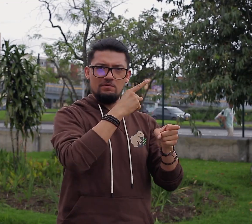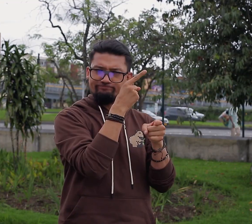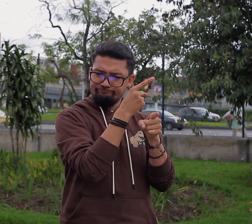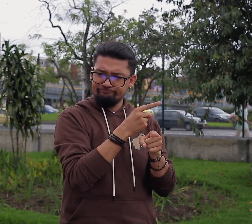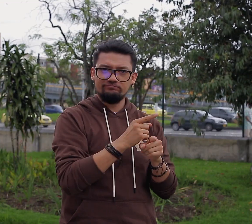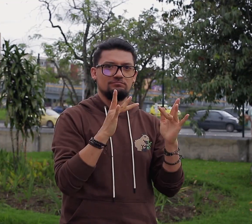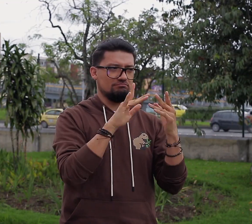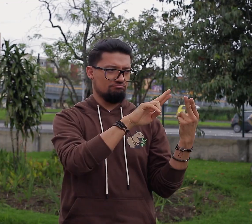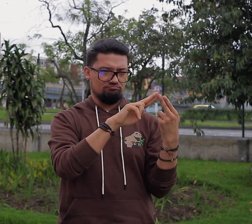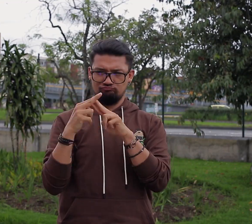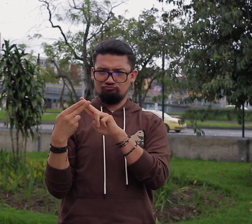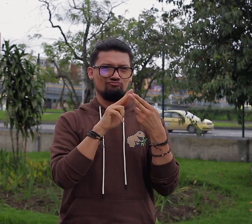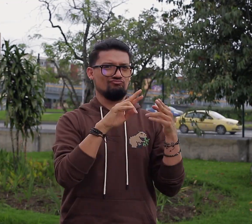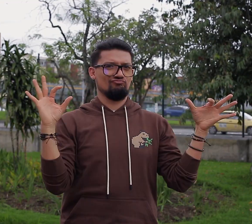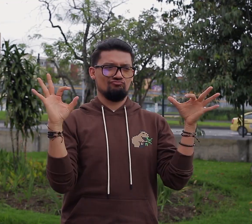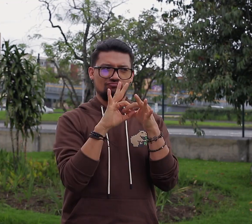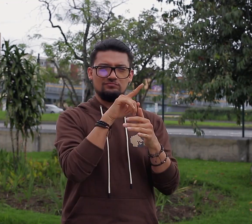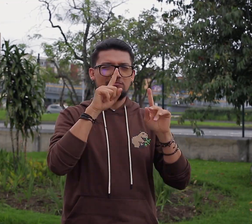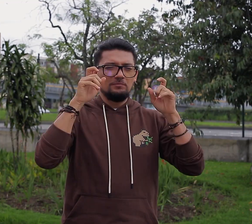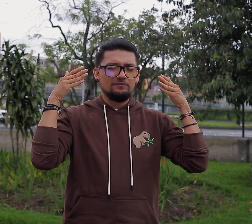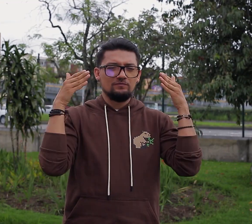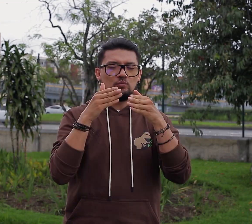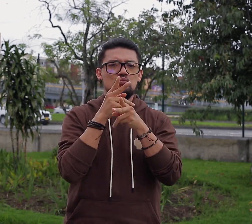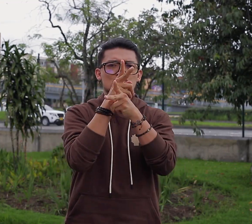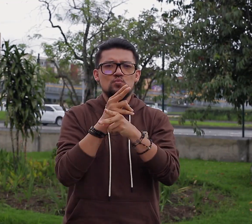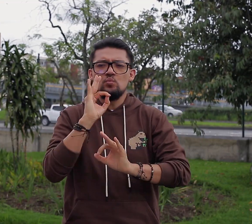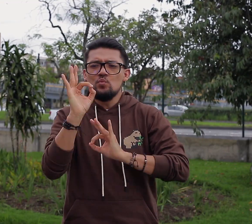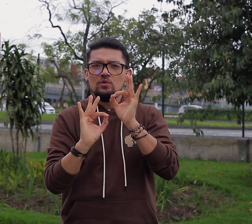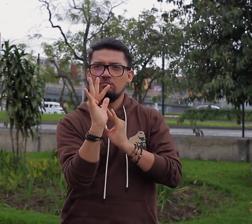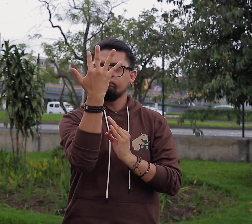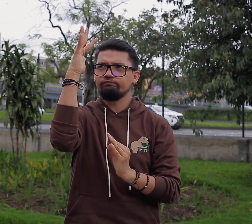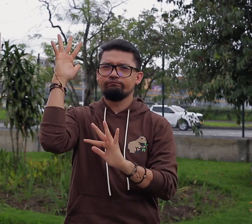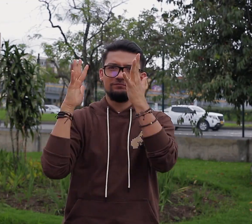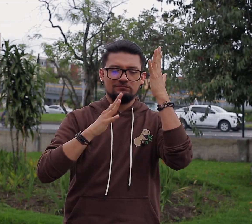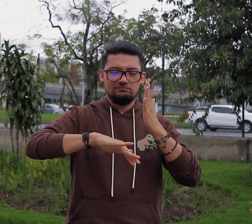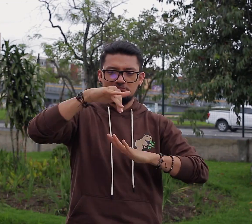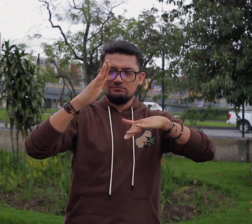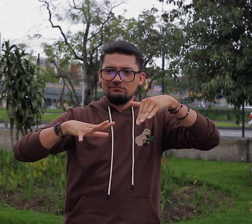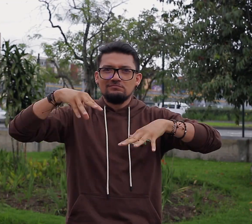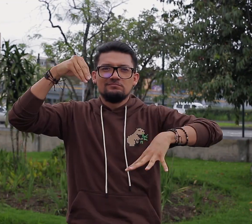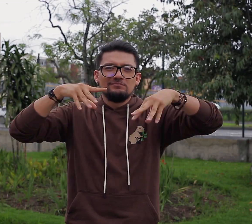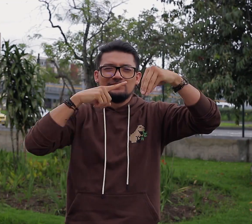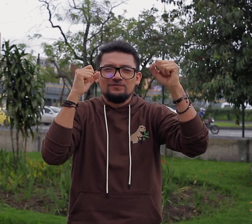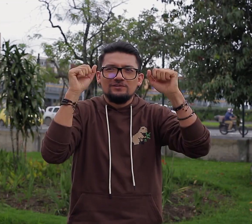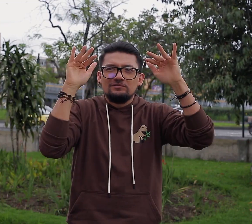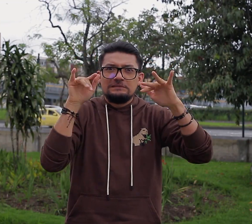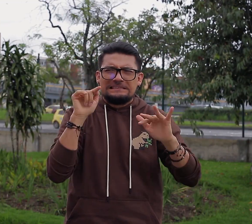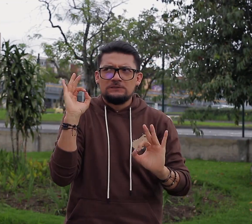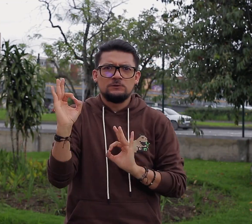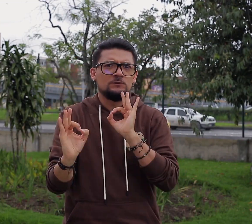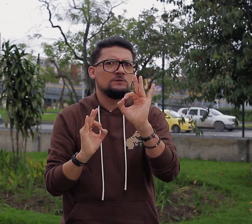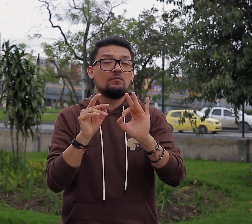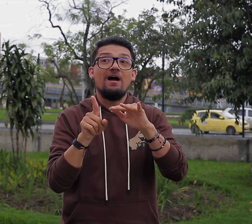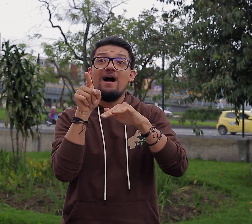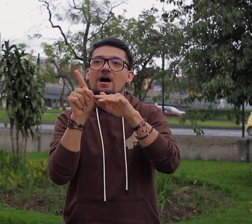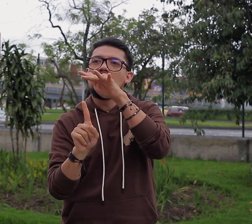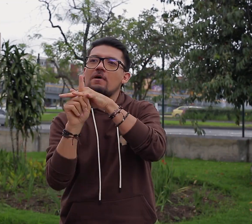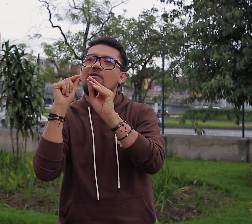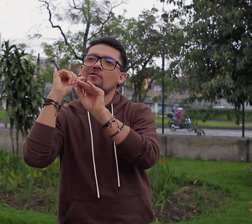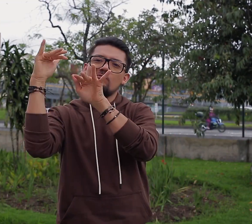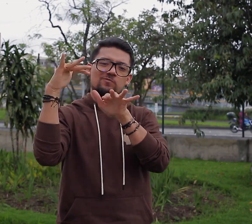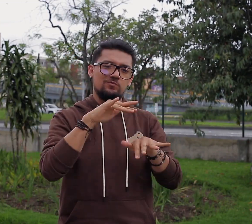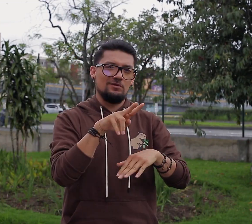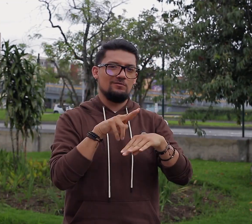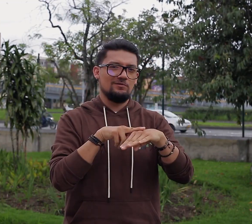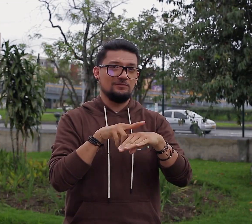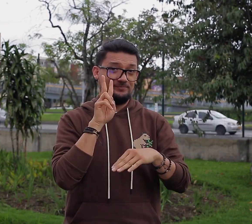Un área que resulta clave para el cumplimiento de las leyes ambientales, que tienen que ver con la protección y preservación de bosques y